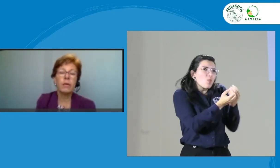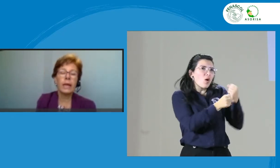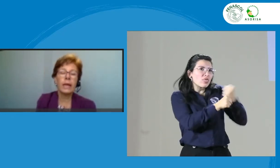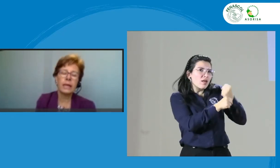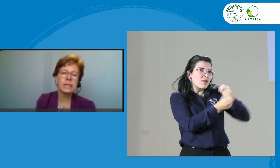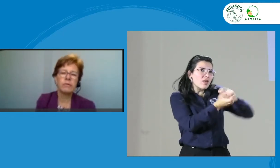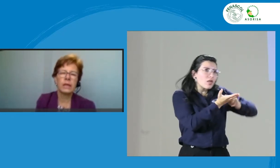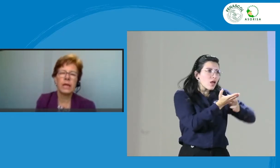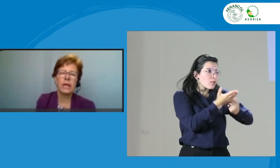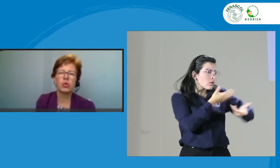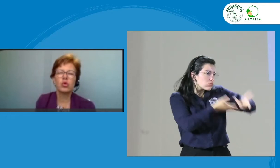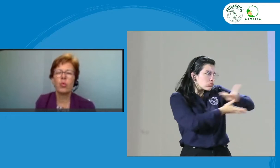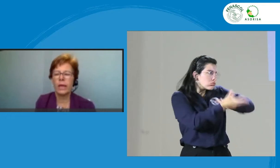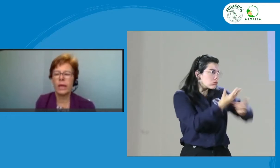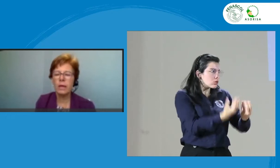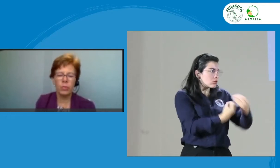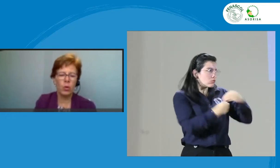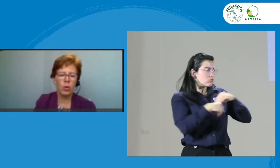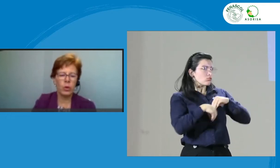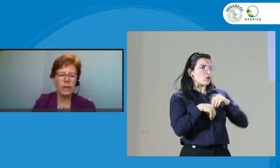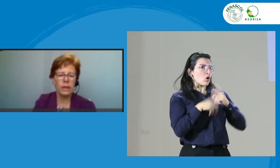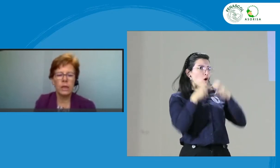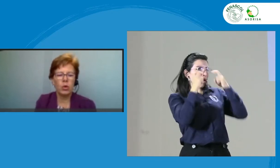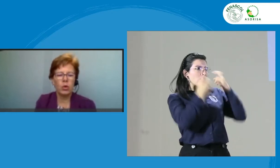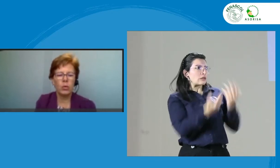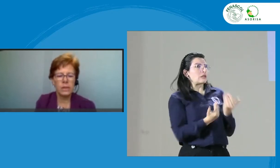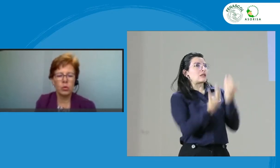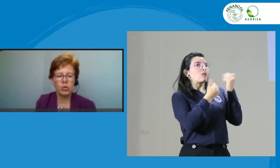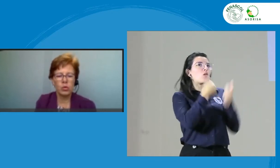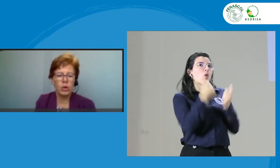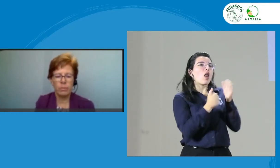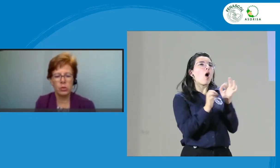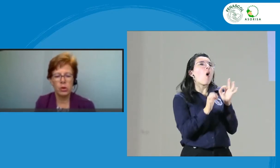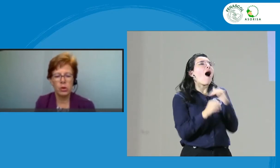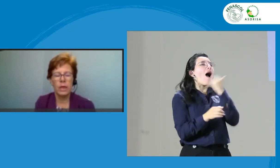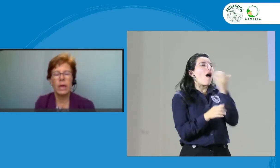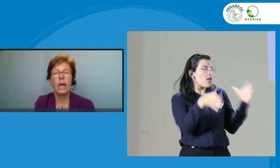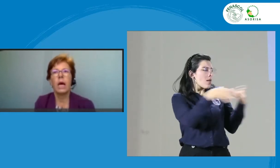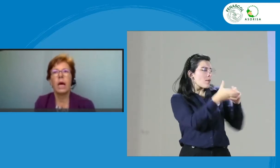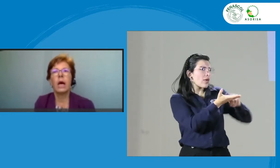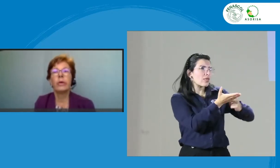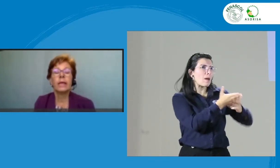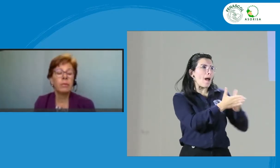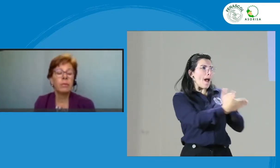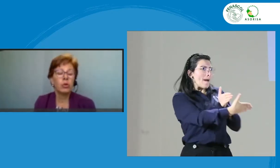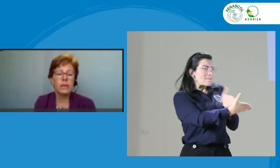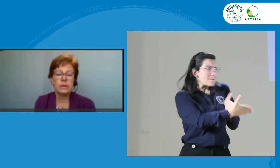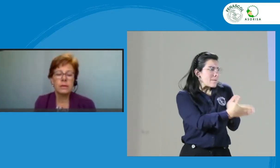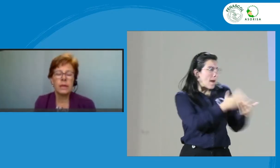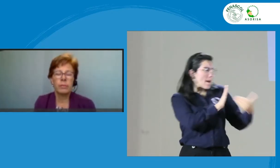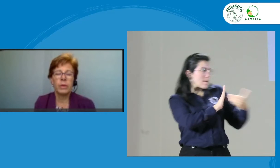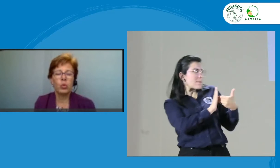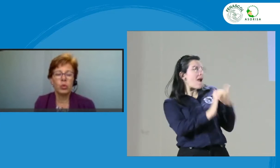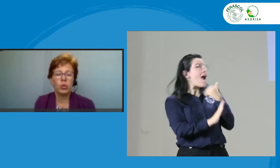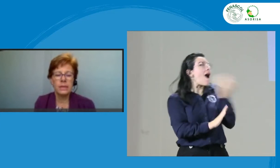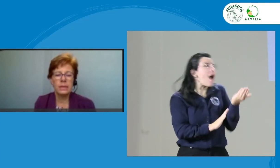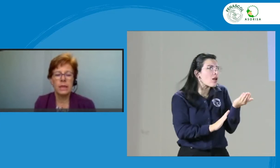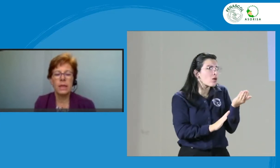barreras enfrentamos como equipo hoy y cómo las solucionamos? Habría también otras preguntas de